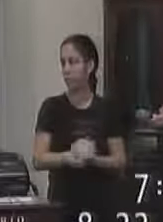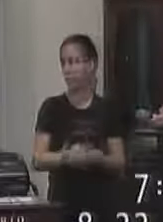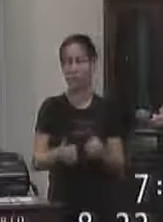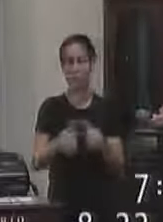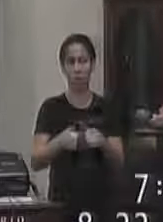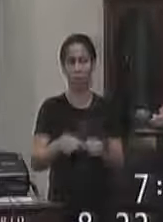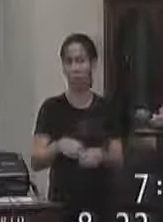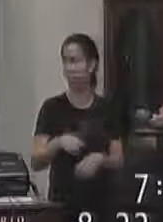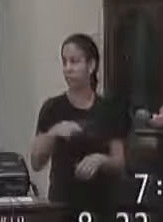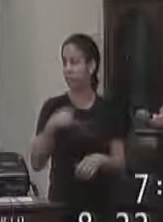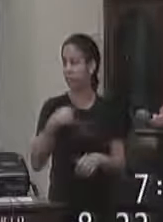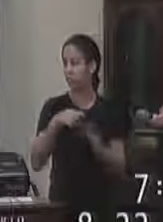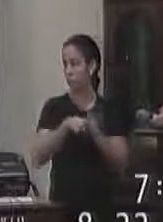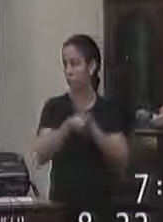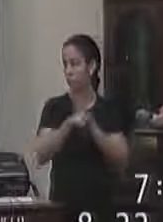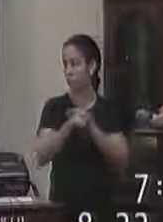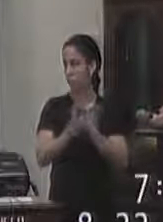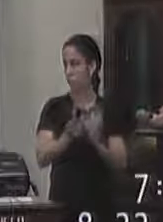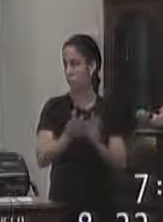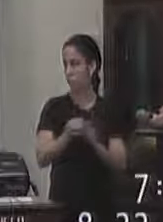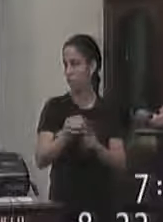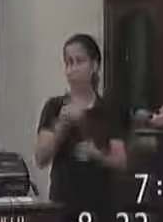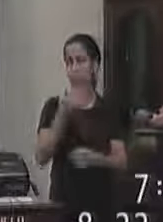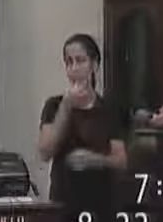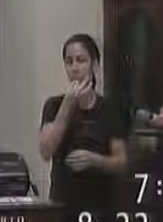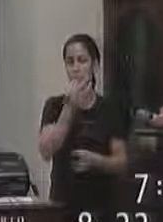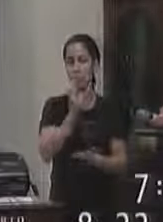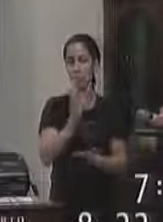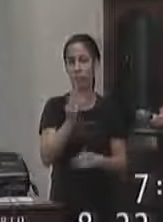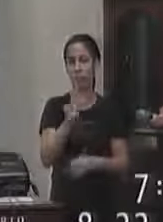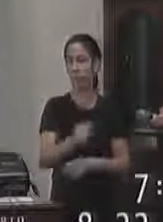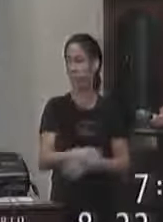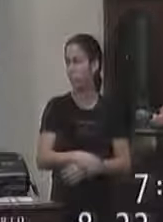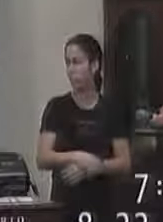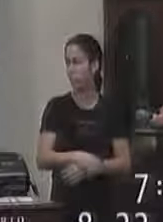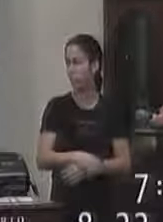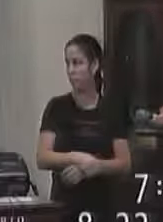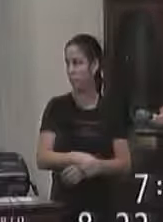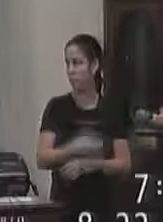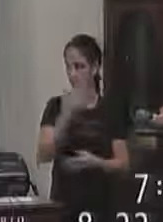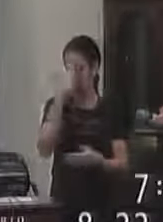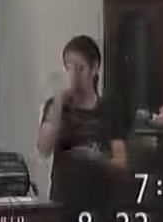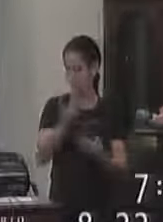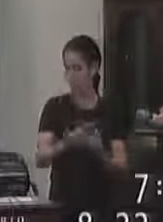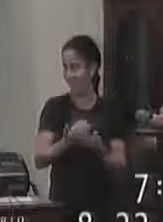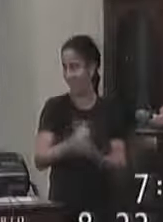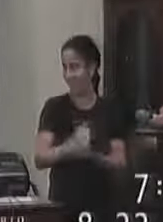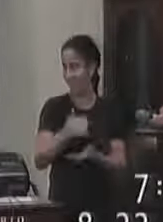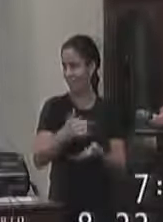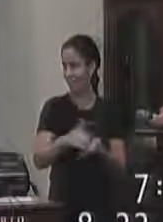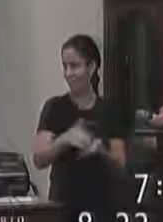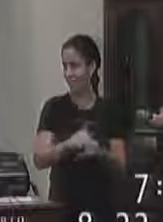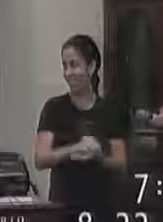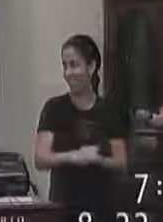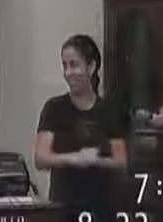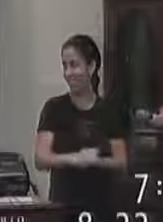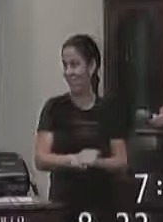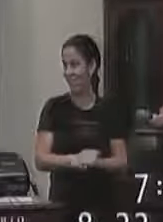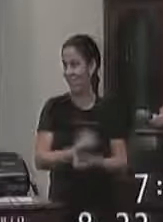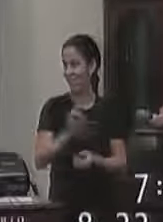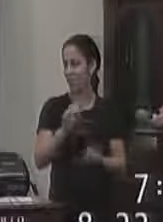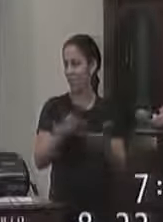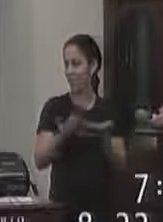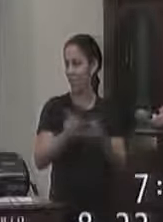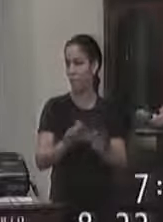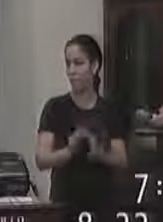isso não como uma pergunta como sugestão como sugestão e acreditando secretária e acreditando só para